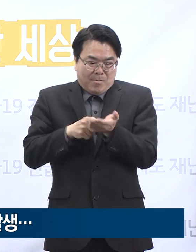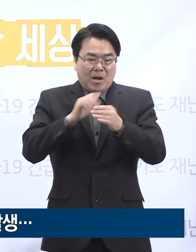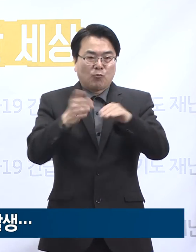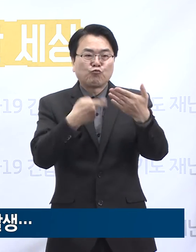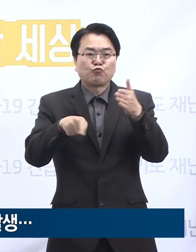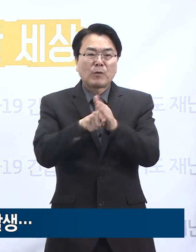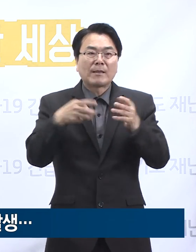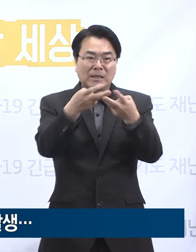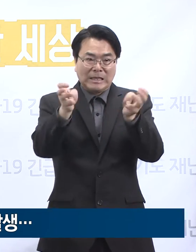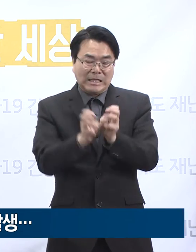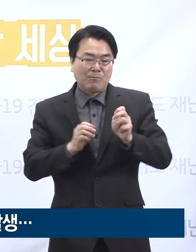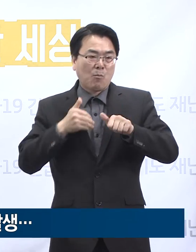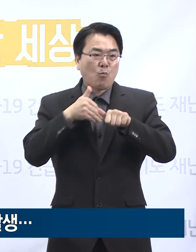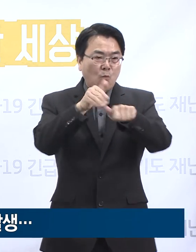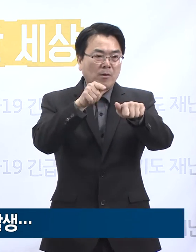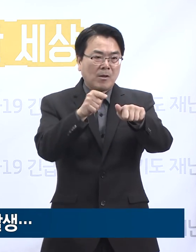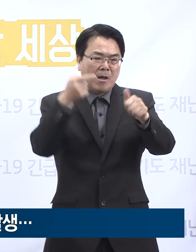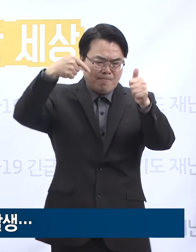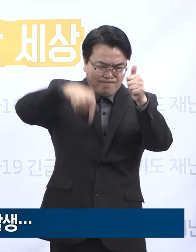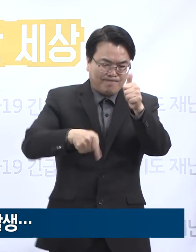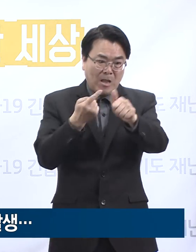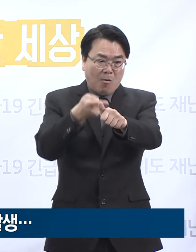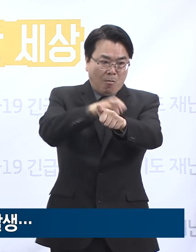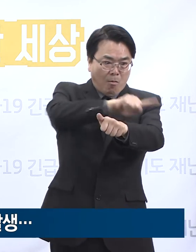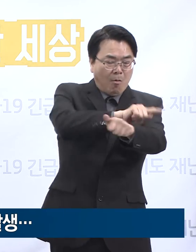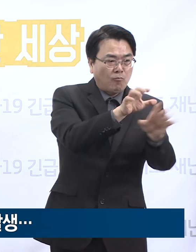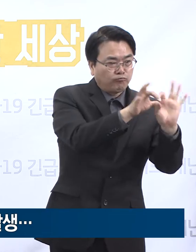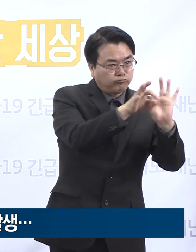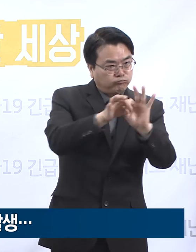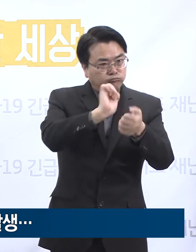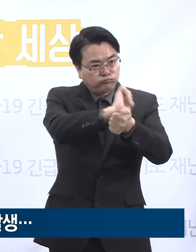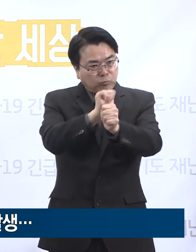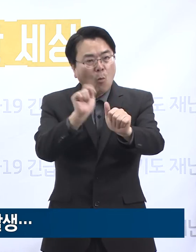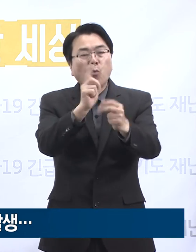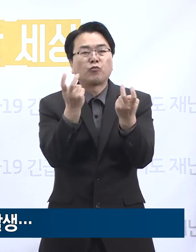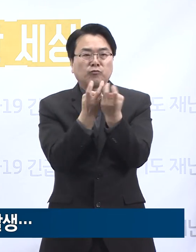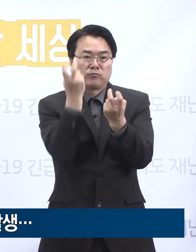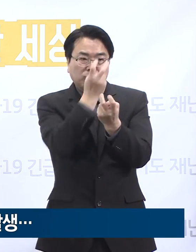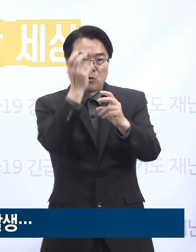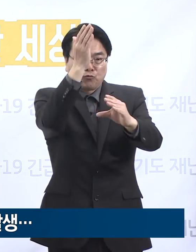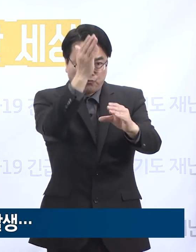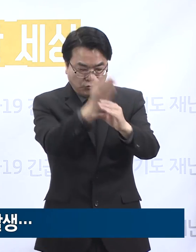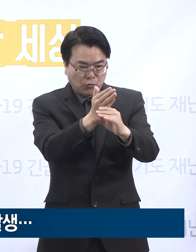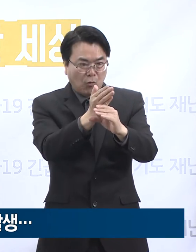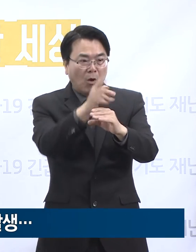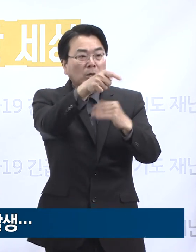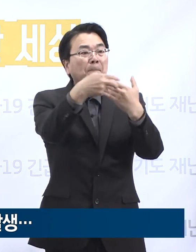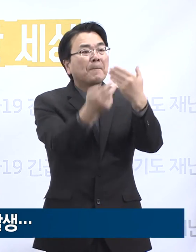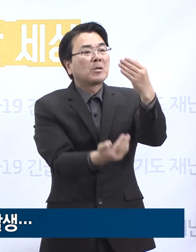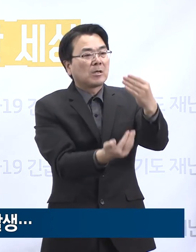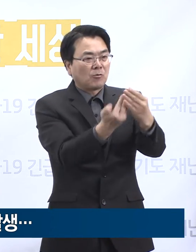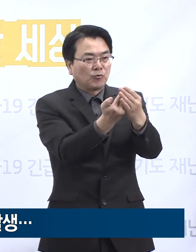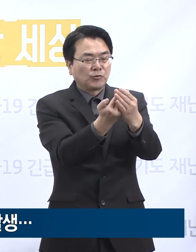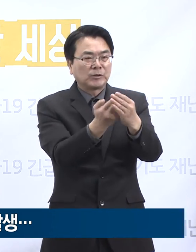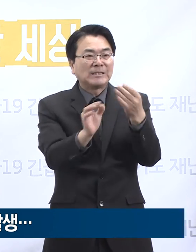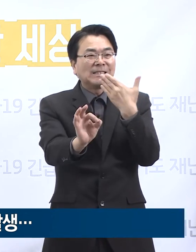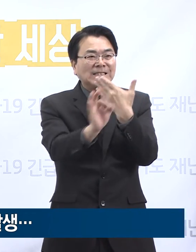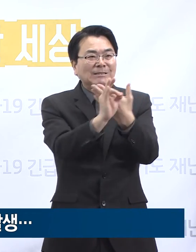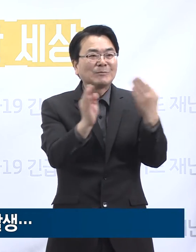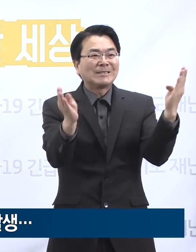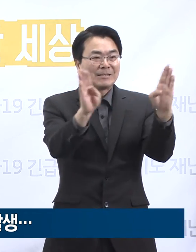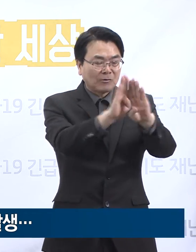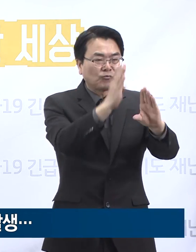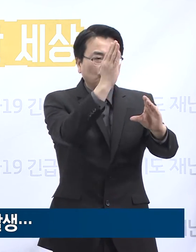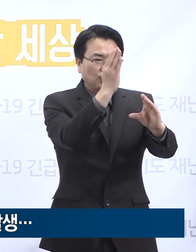확진자 등을 대상으로 심층역학조사를 진행 중이며 확진자가 발생한 해당 의원은 일시 폐쇄하고 환경소독을